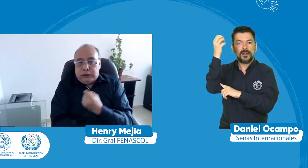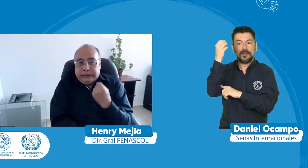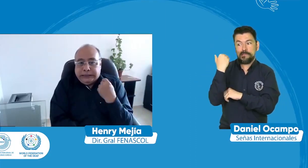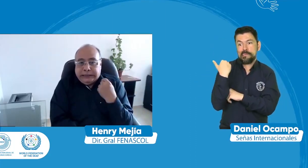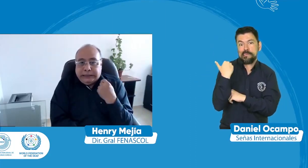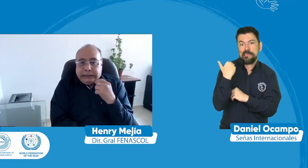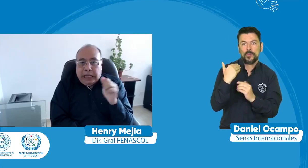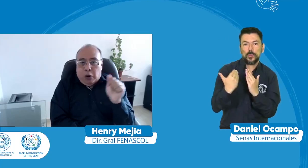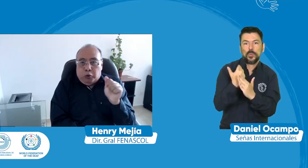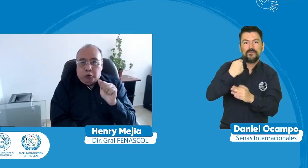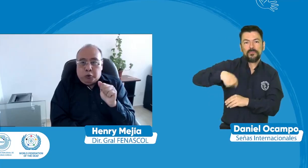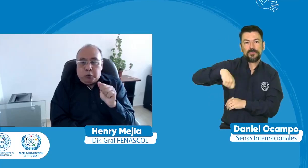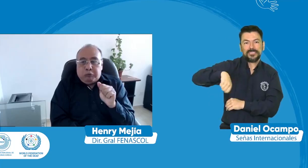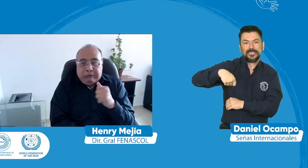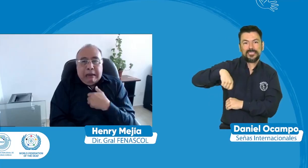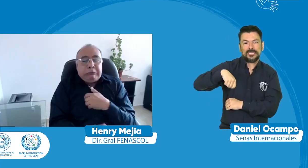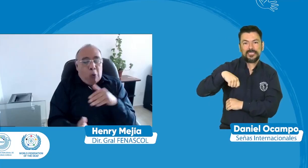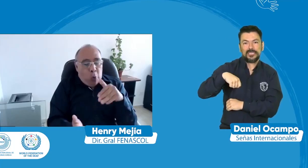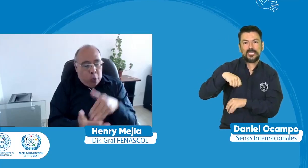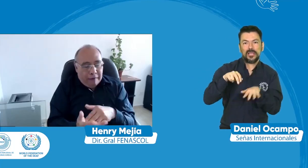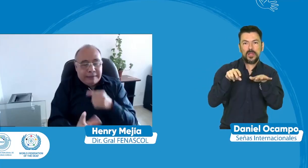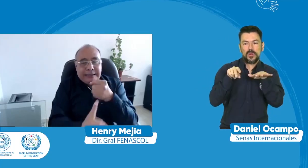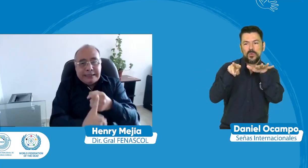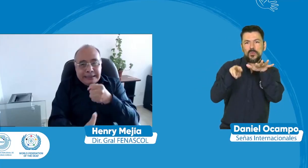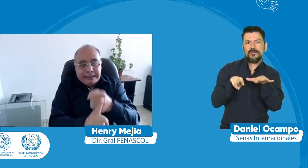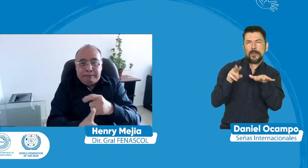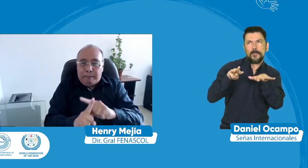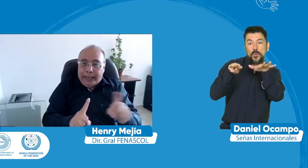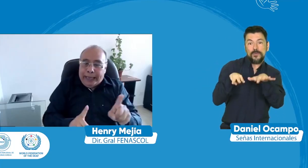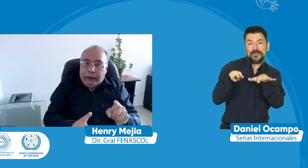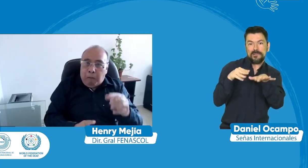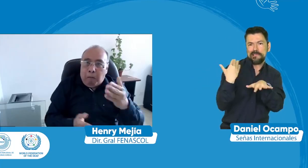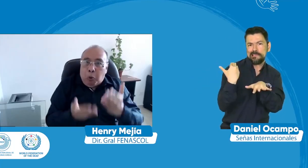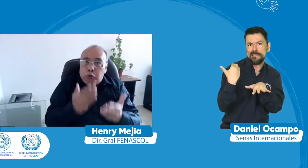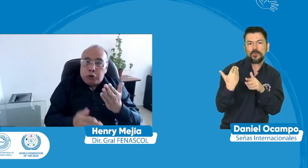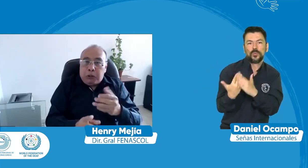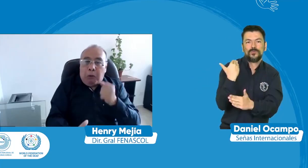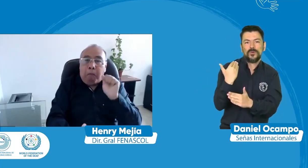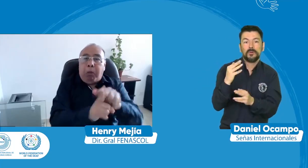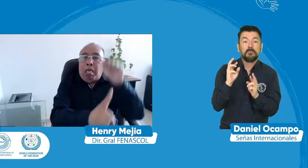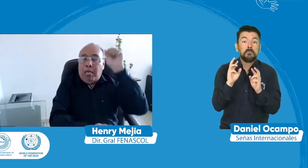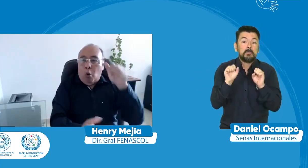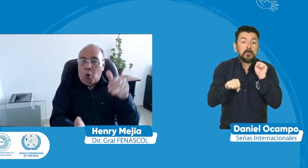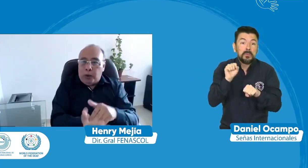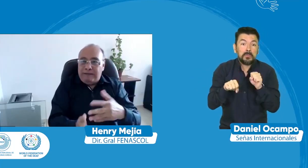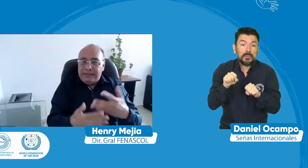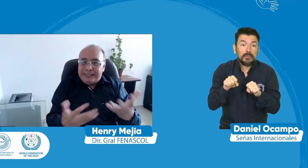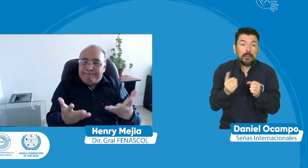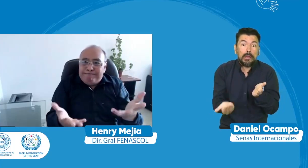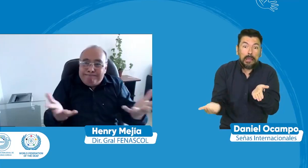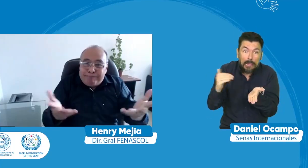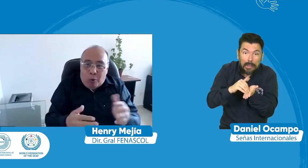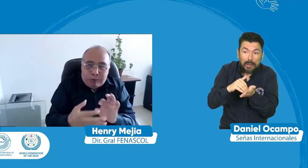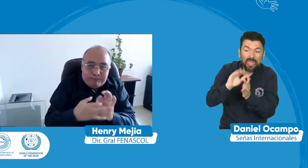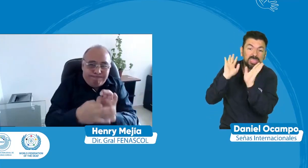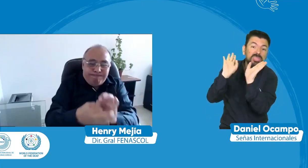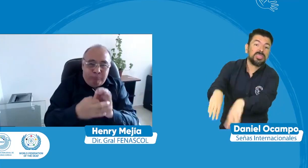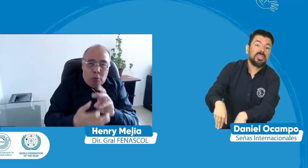gobierno que hace poco lo tenemos en agosto entonces para hacer esta incidencia pero pues que no vuelva a pasar lo